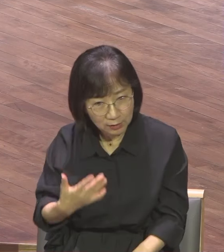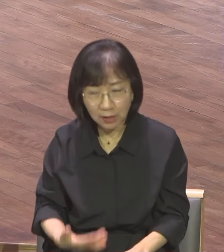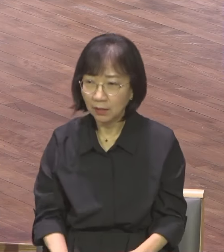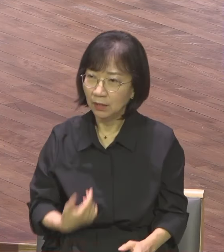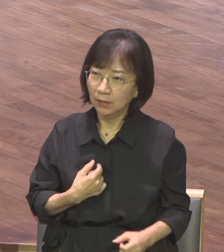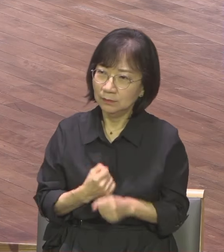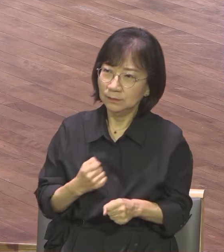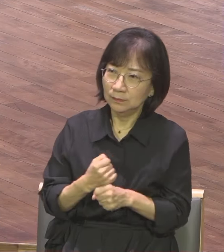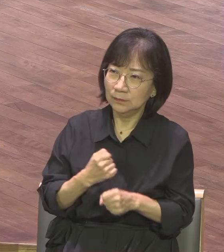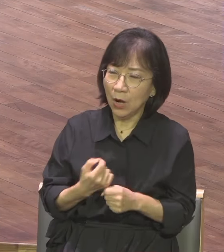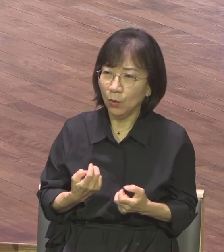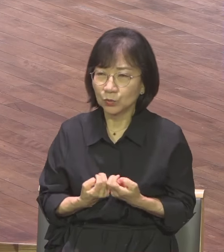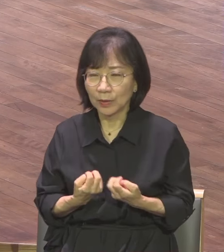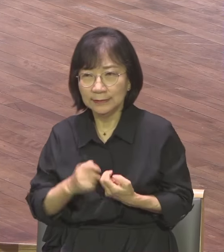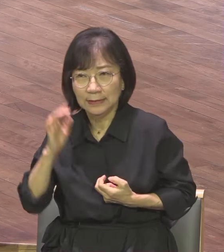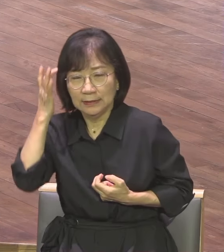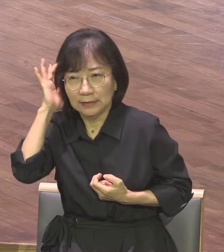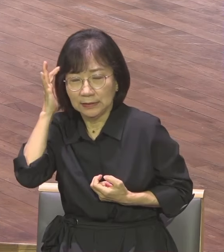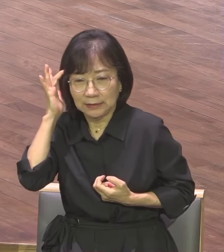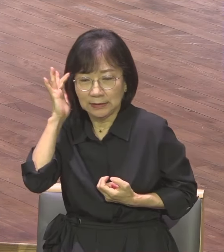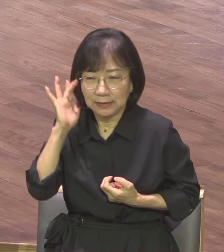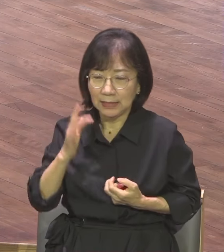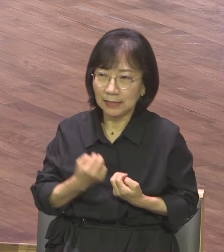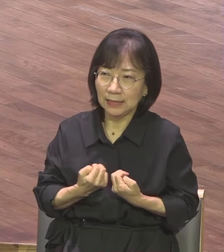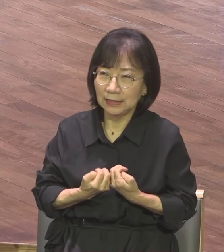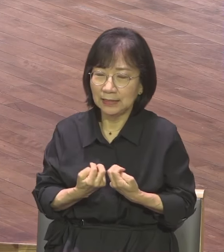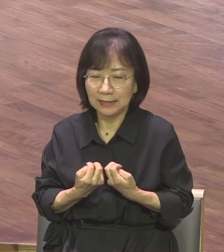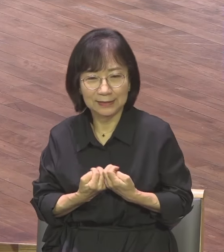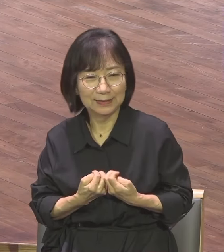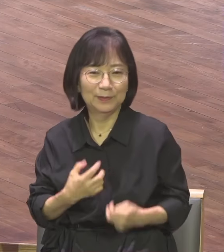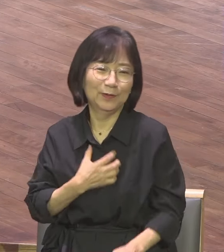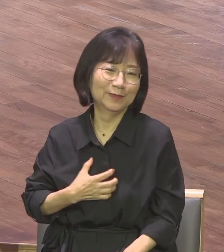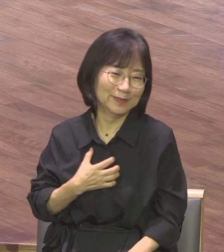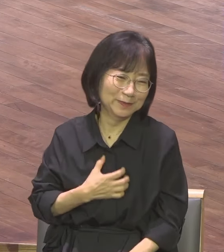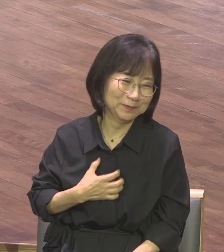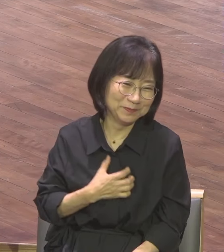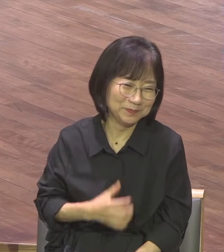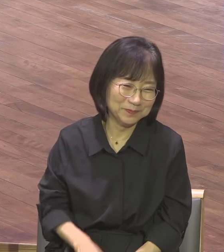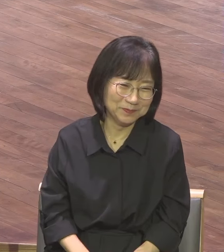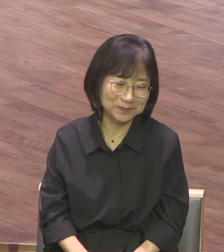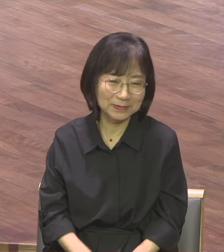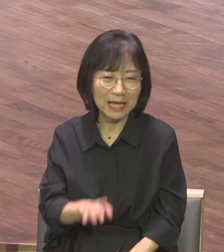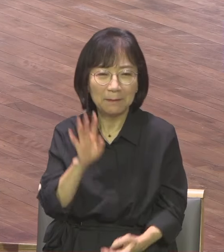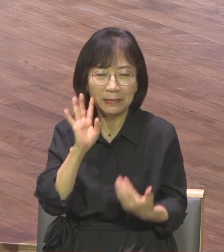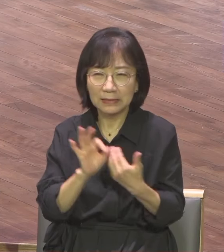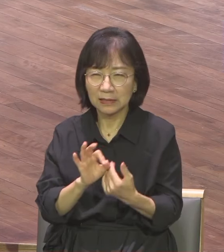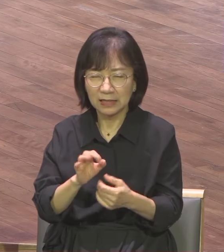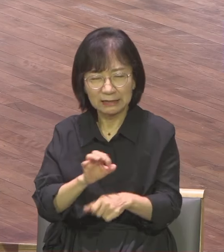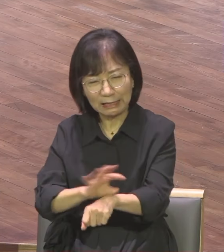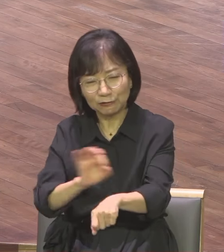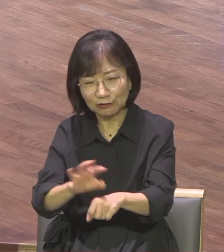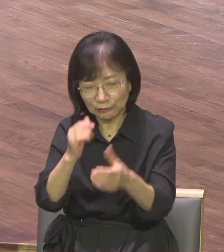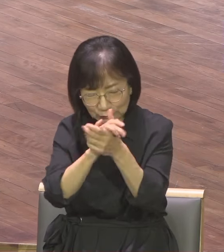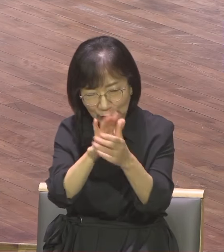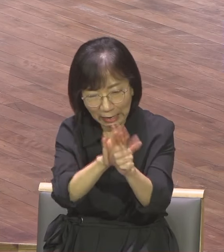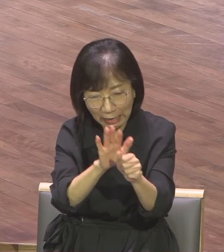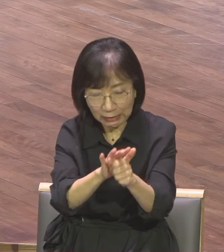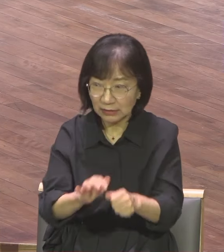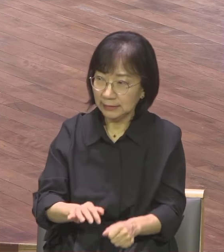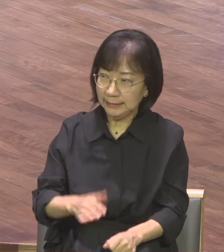줄 몰라요 식은땀이 납니다 어설프게 기도하면 또 교회를 떠날 것 같아요 정말 이들에게 이분에게